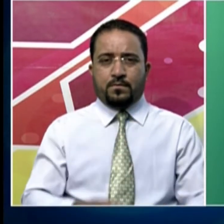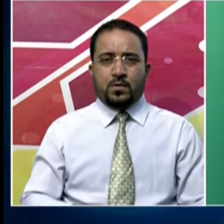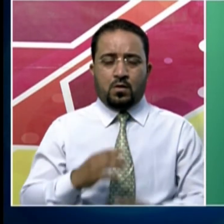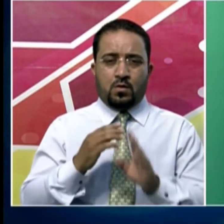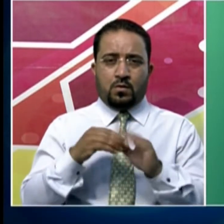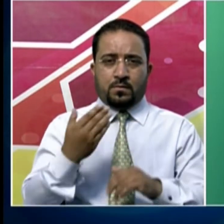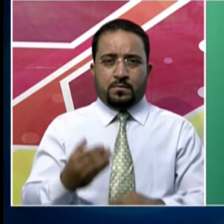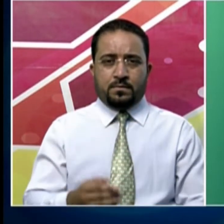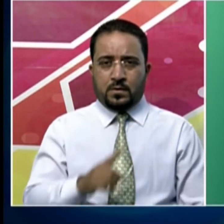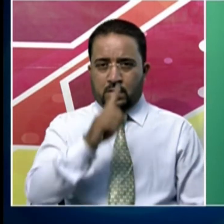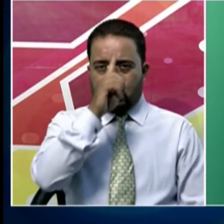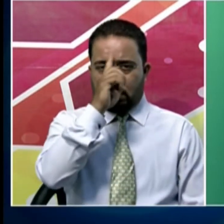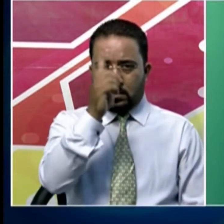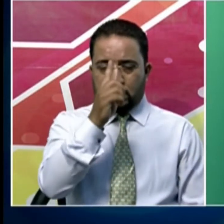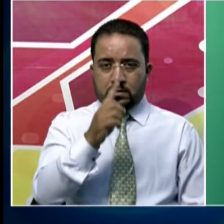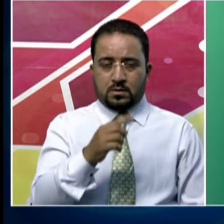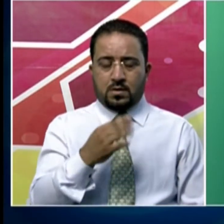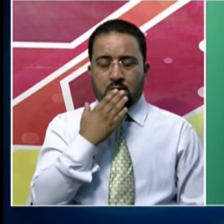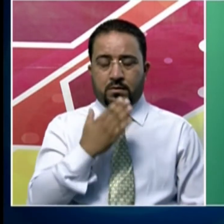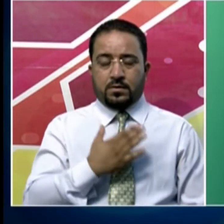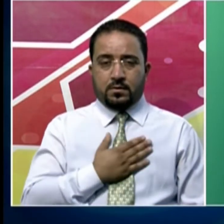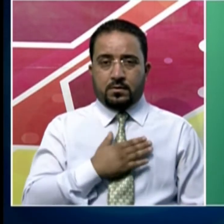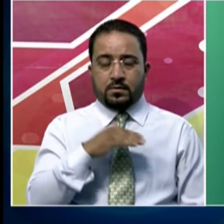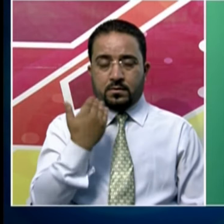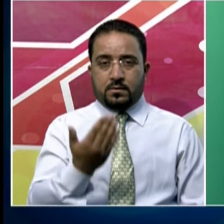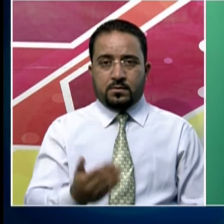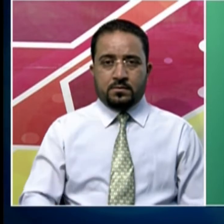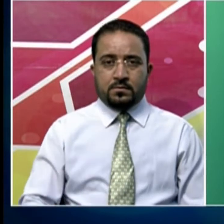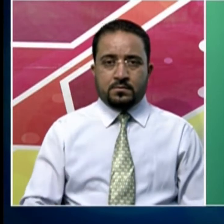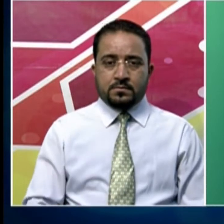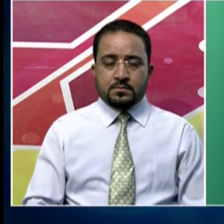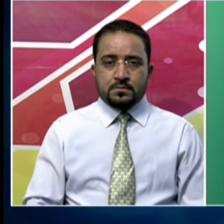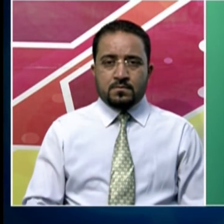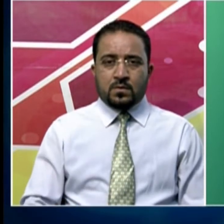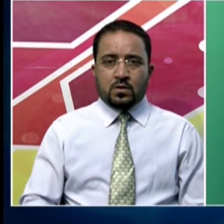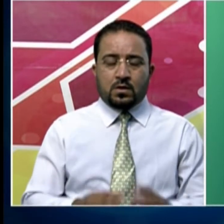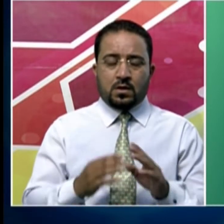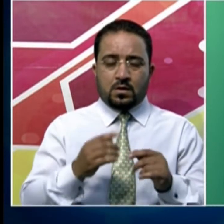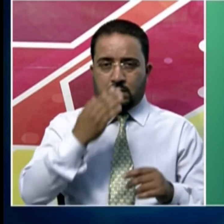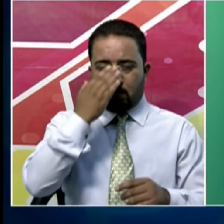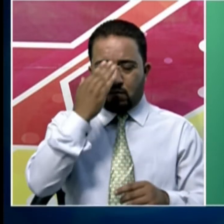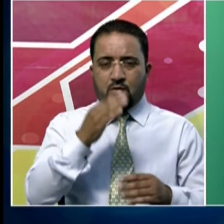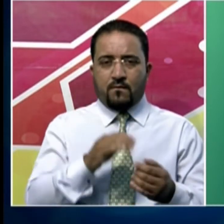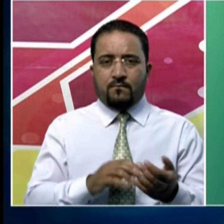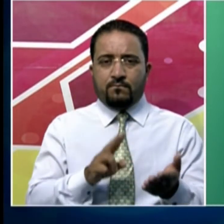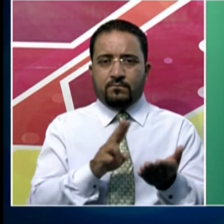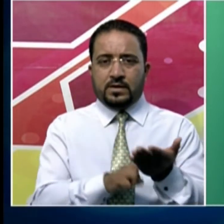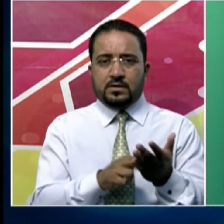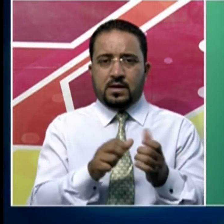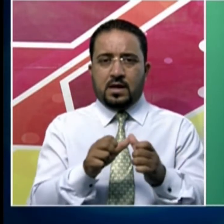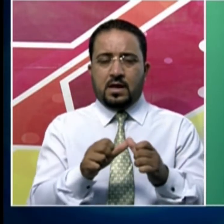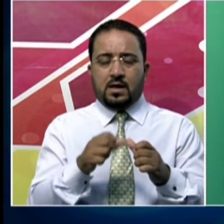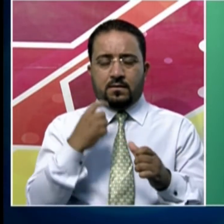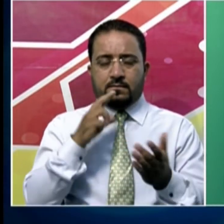بھارتی فوجیوں کی شہادت اور شجاعت کو سلام پیش کرتے ہیں